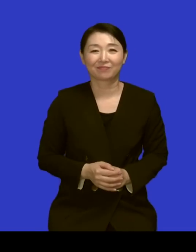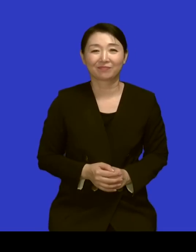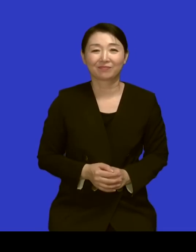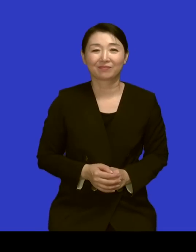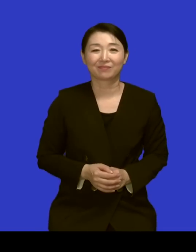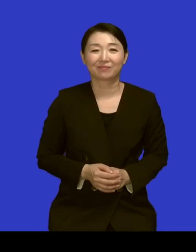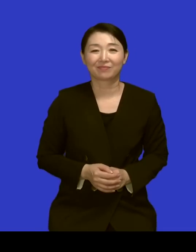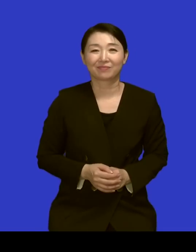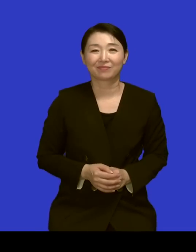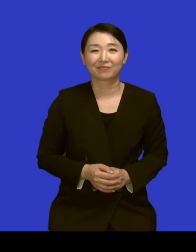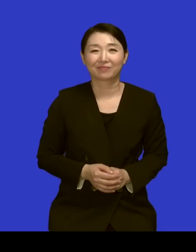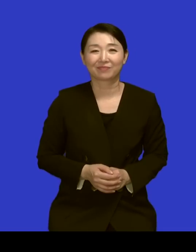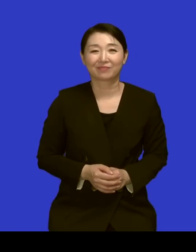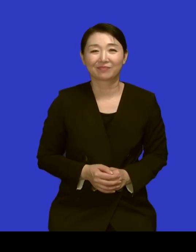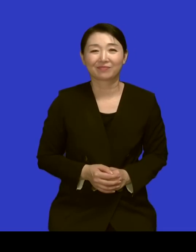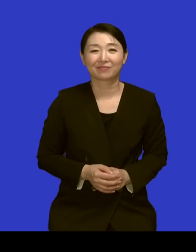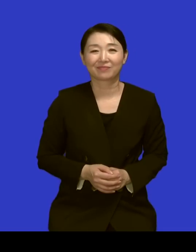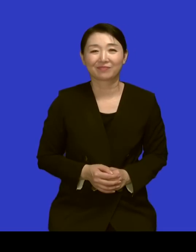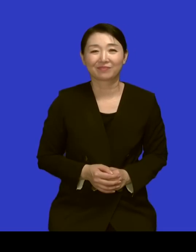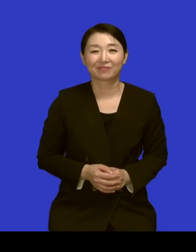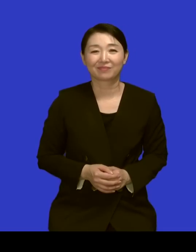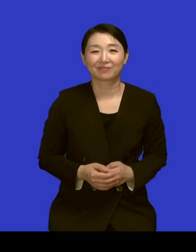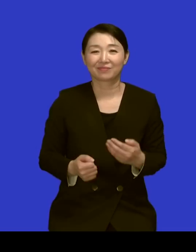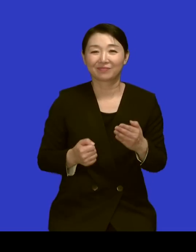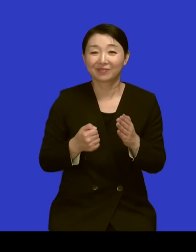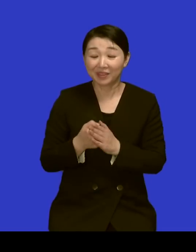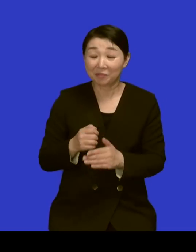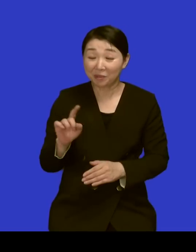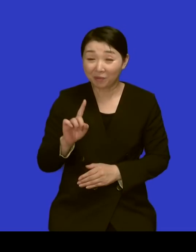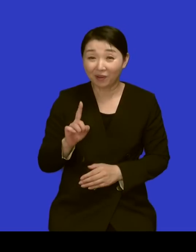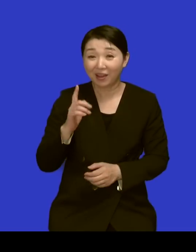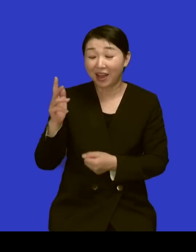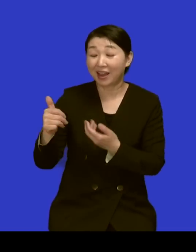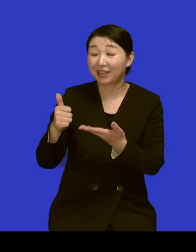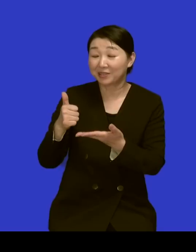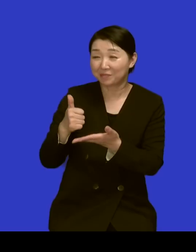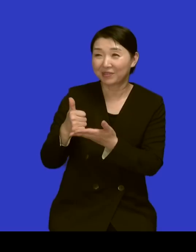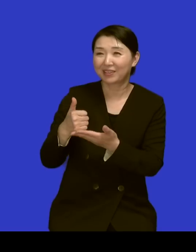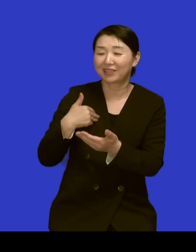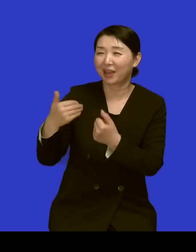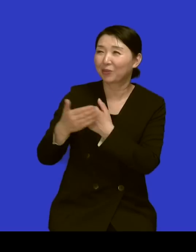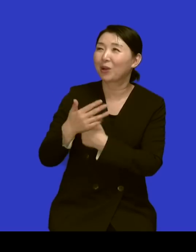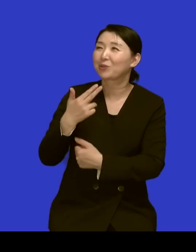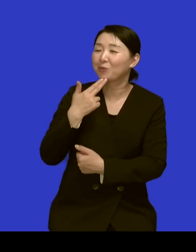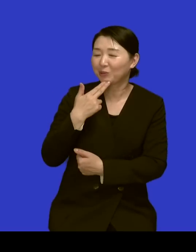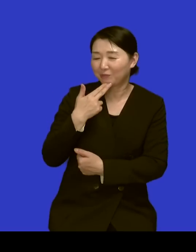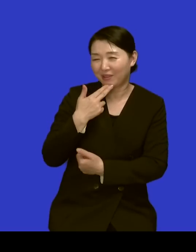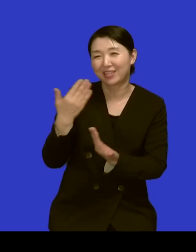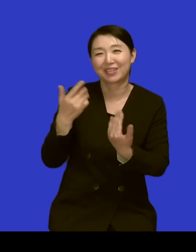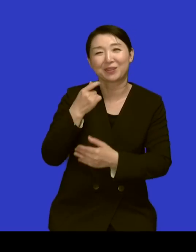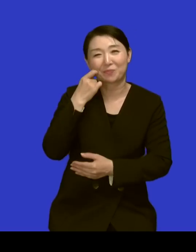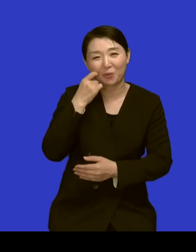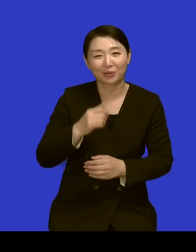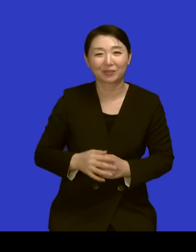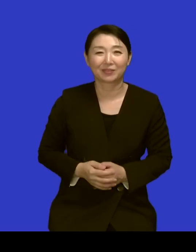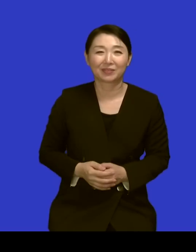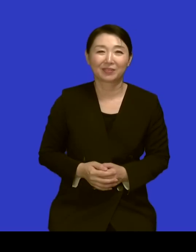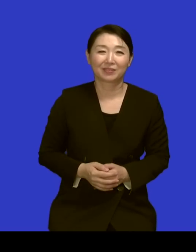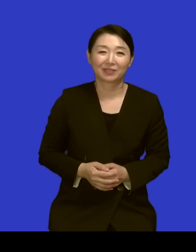그러니 진짜 이건 하나님이 빌지 않았으면 못했죠 땅끝에서 부모님께서 얼마나 기도로